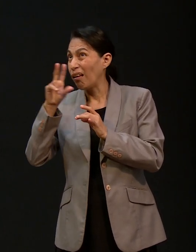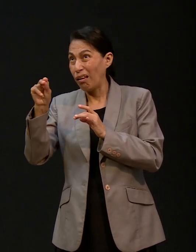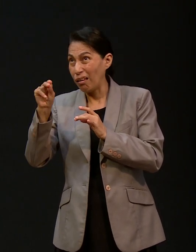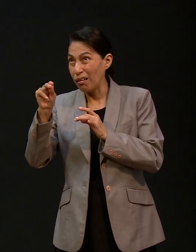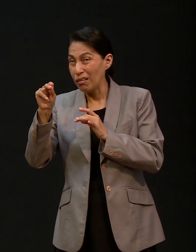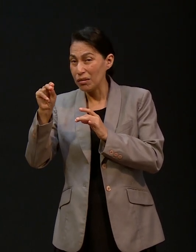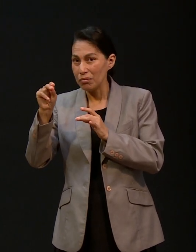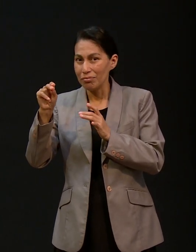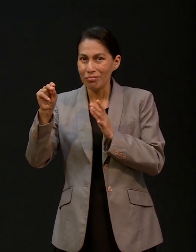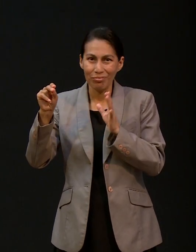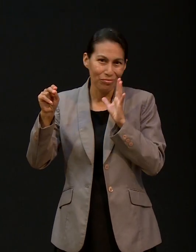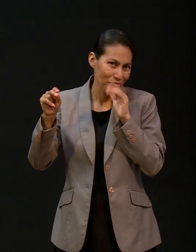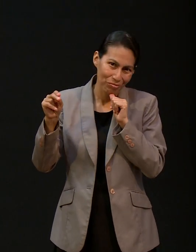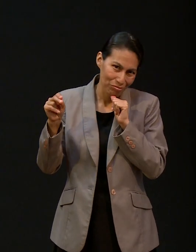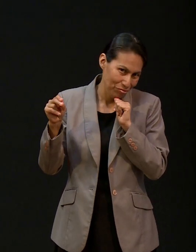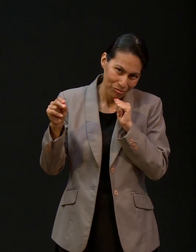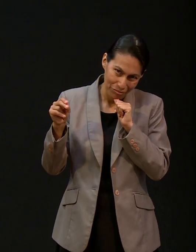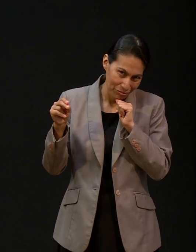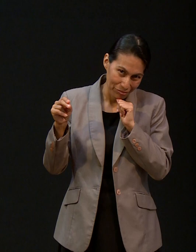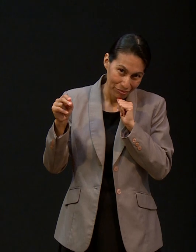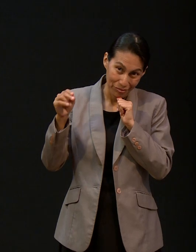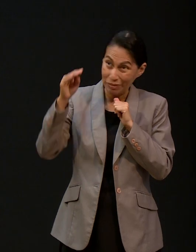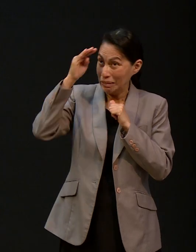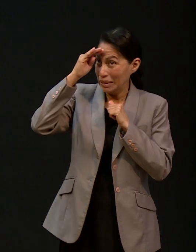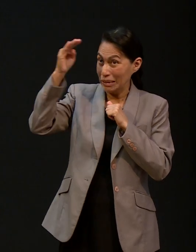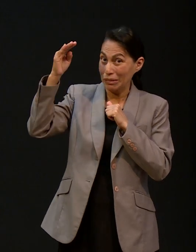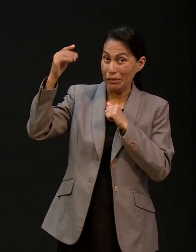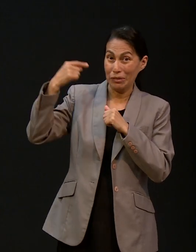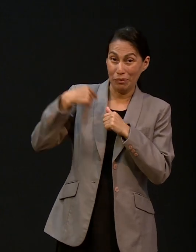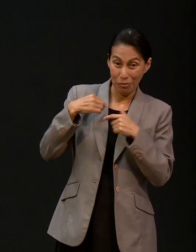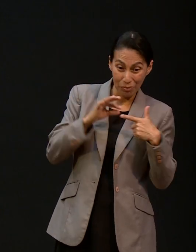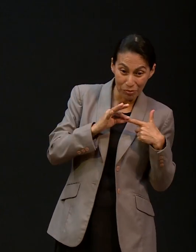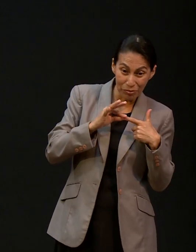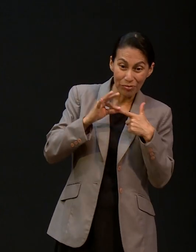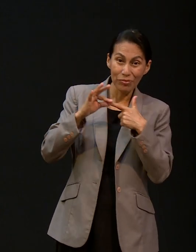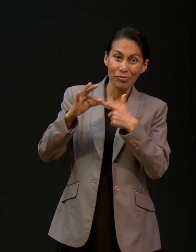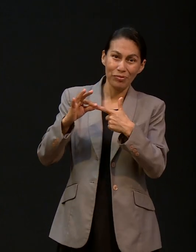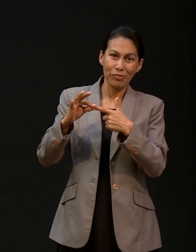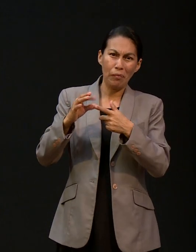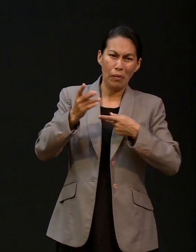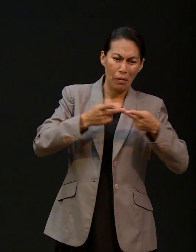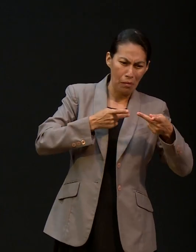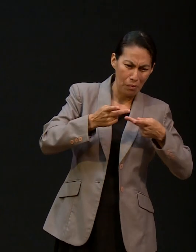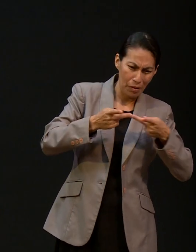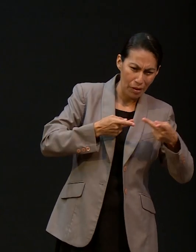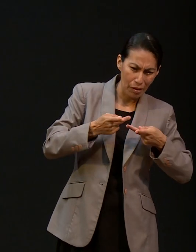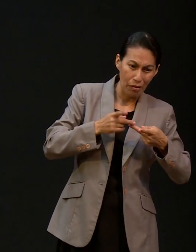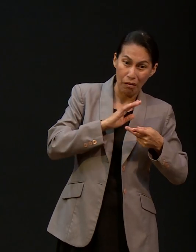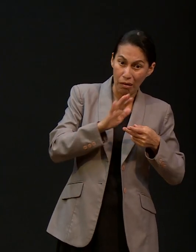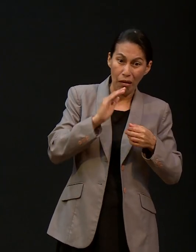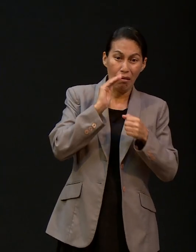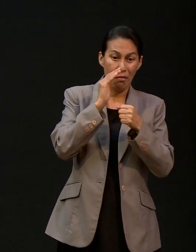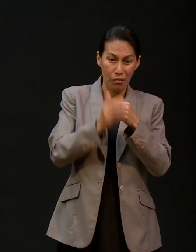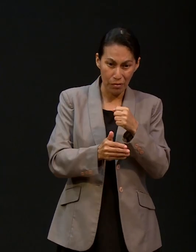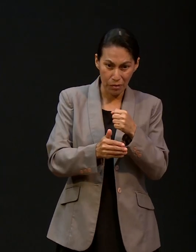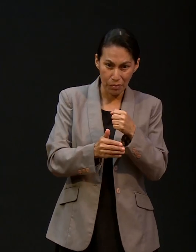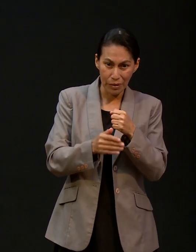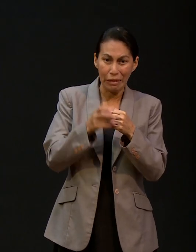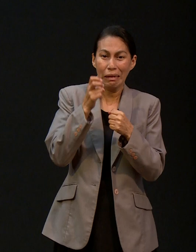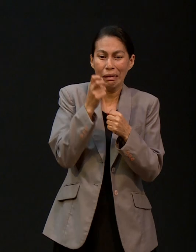que no. Es así como el Señor nos había estado conduciendo. En el momento preciso que terminamos la carrera, en